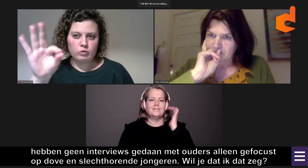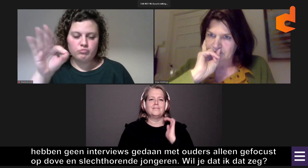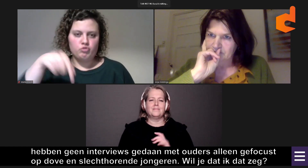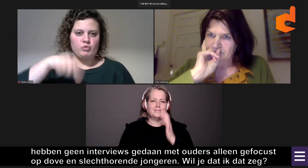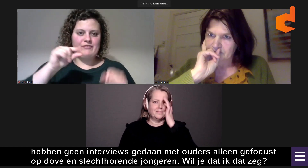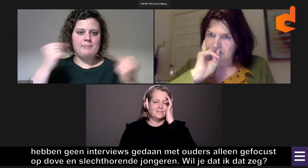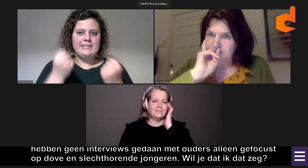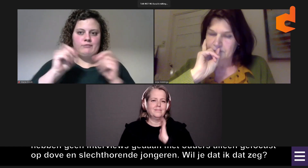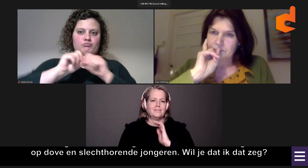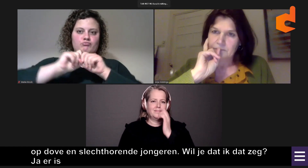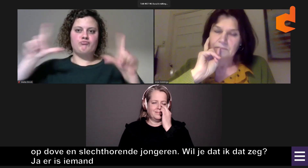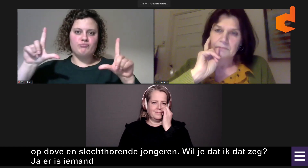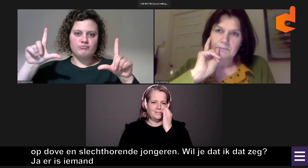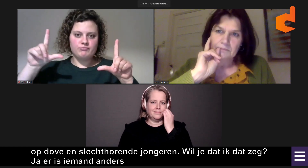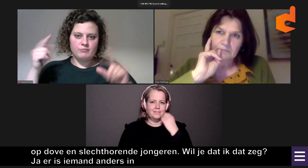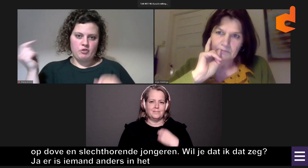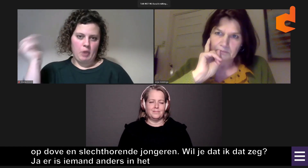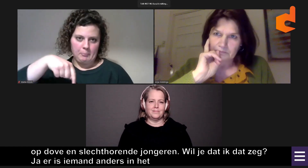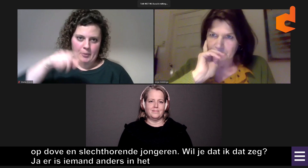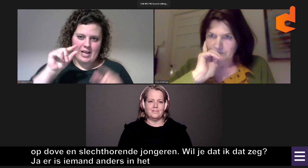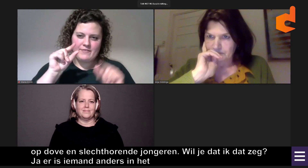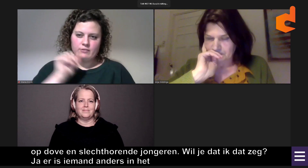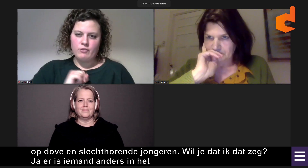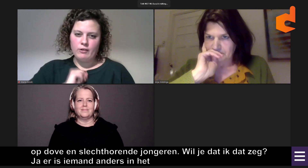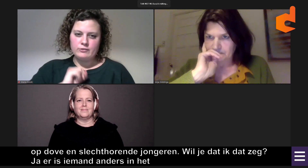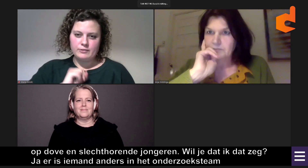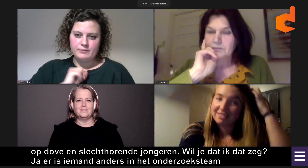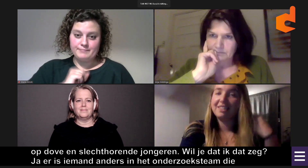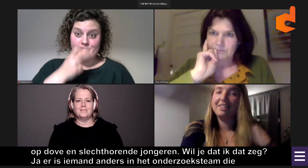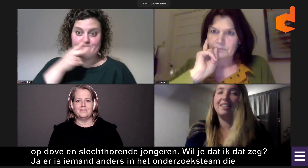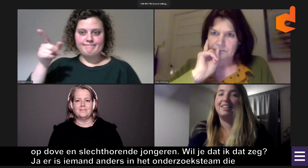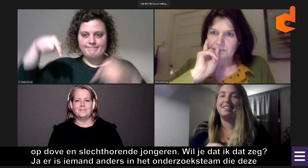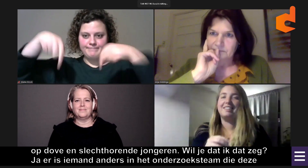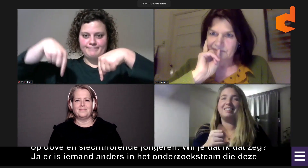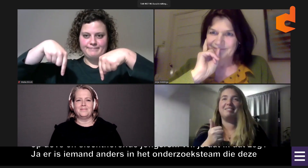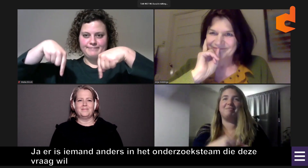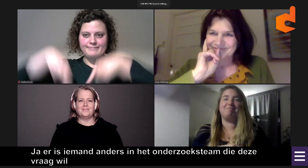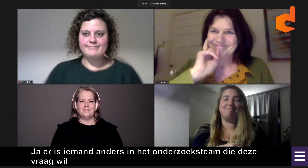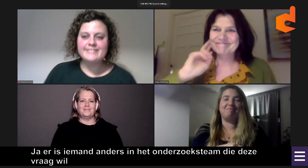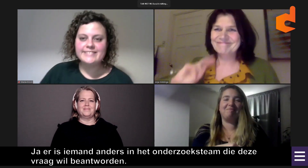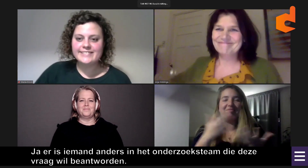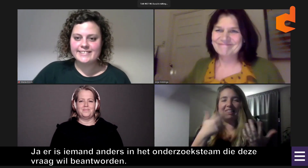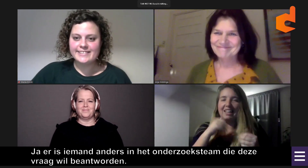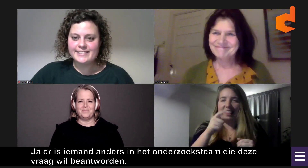Ja, er is iemand anders die in het onderzoeksteam graag deze vragen wil beantwoorden. Dus die komt ook even in beeld. Eén moment.